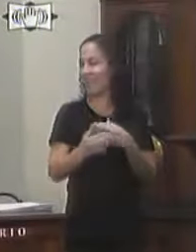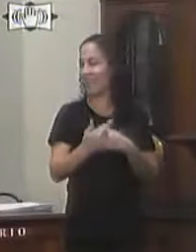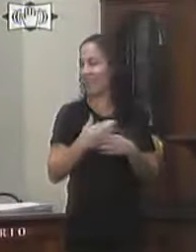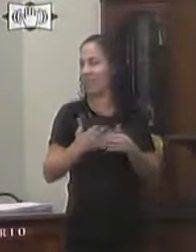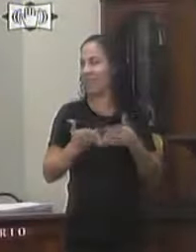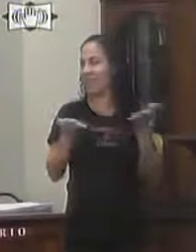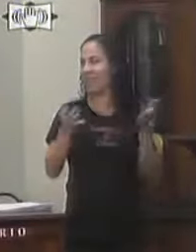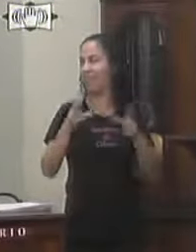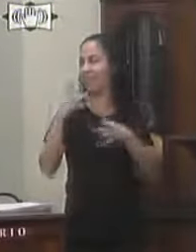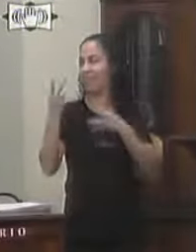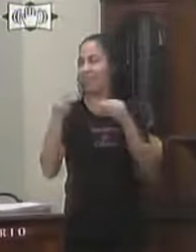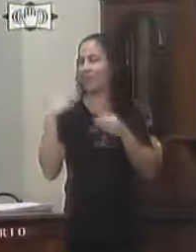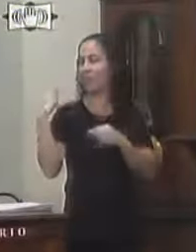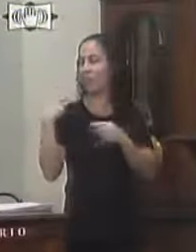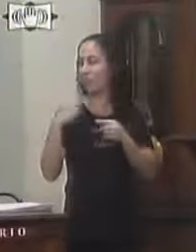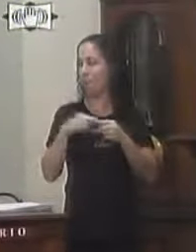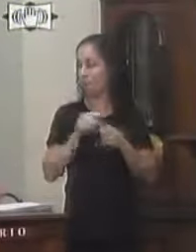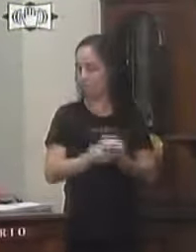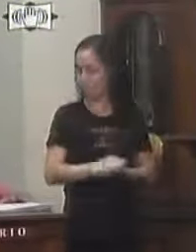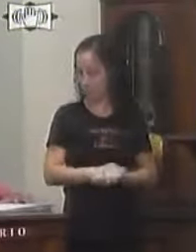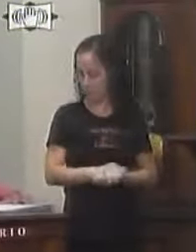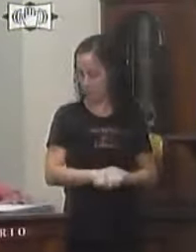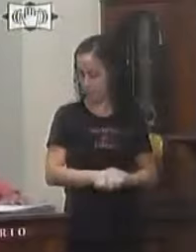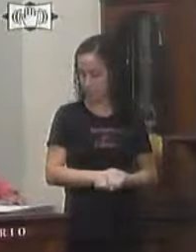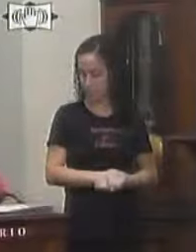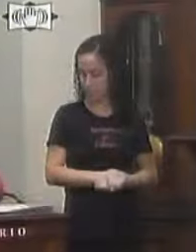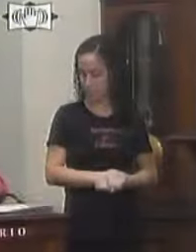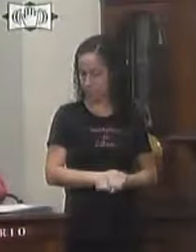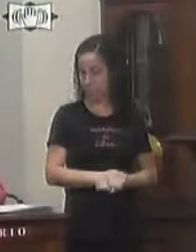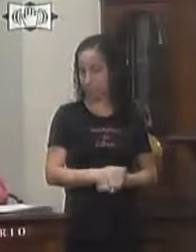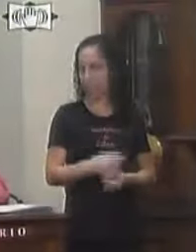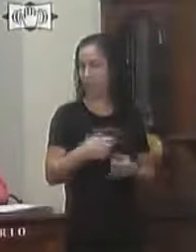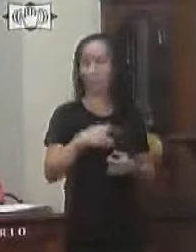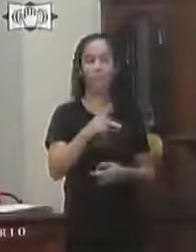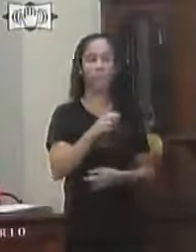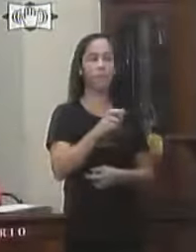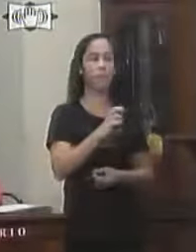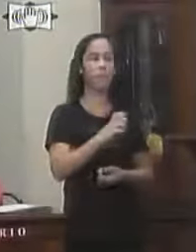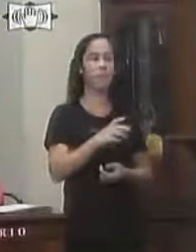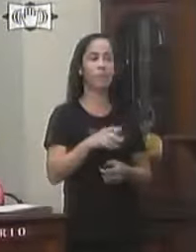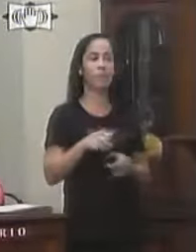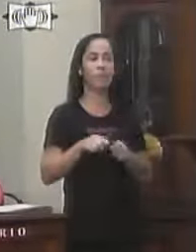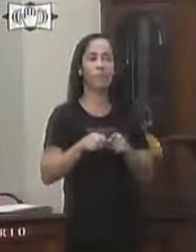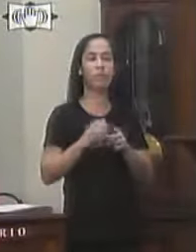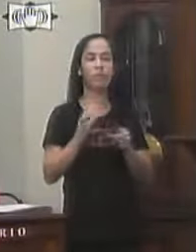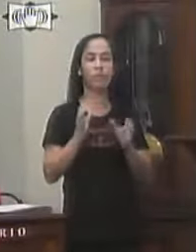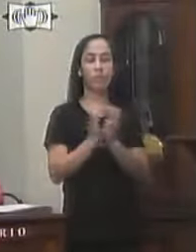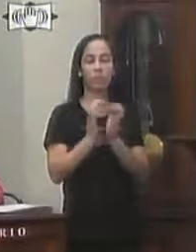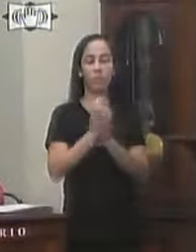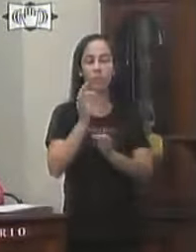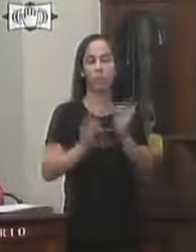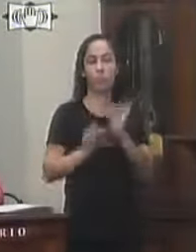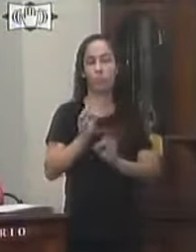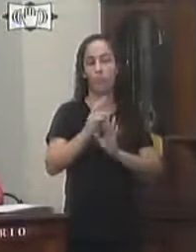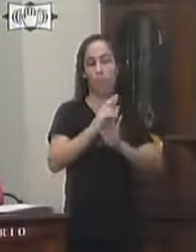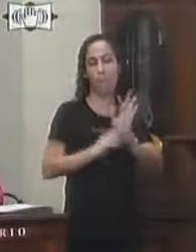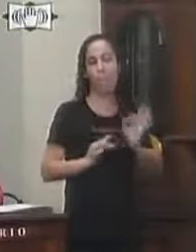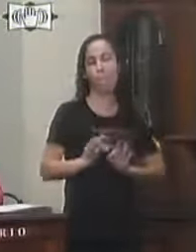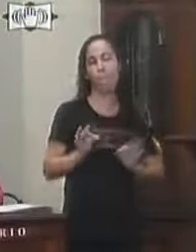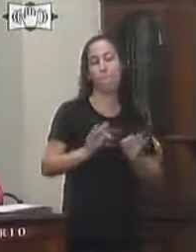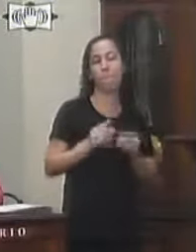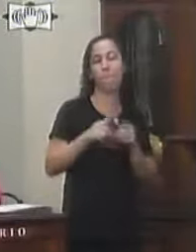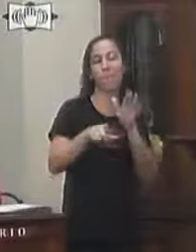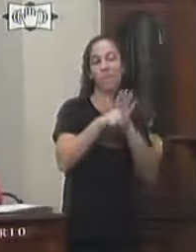serão encaminhados aos respectivos vereadores Desculpa Desculpa Parecer da comissão de constituição, justiça e redação Projeto de lei